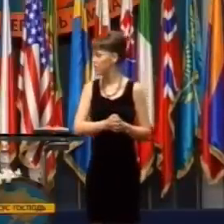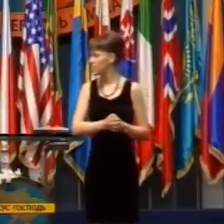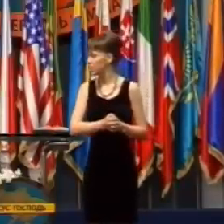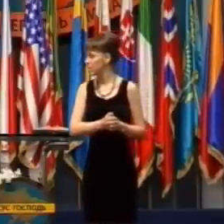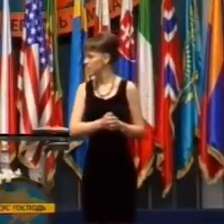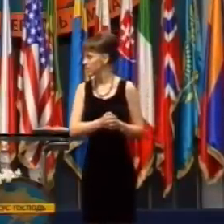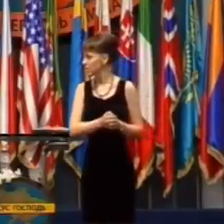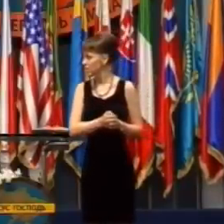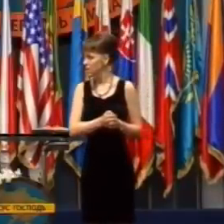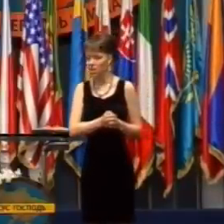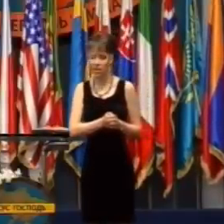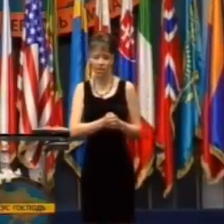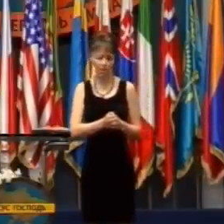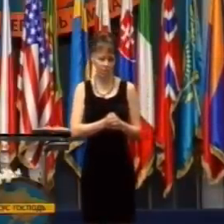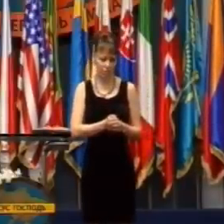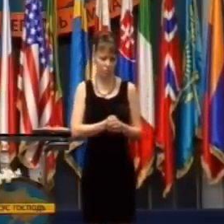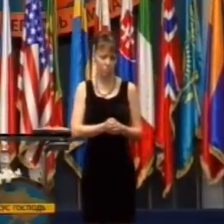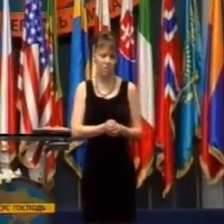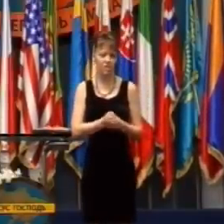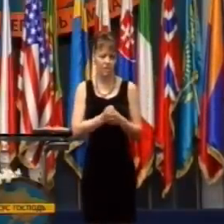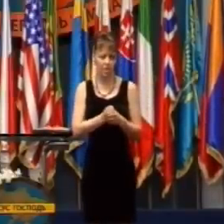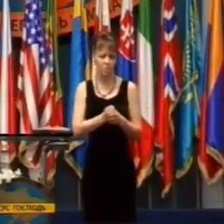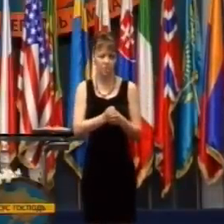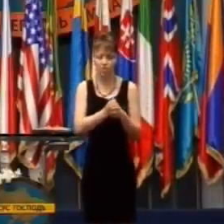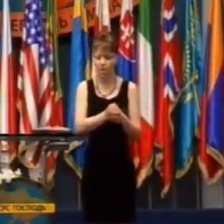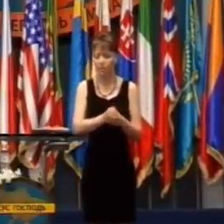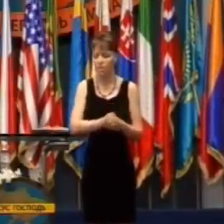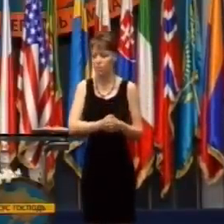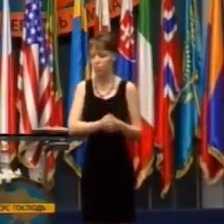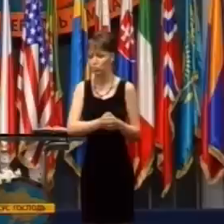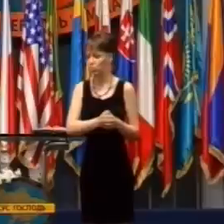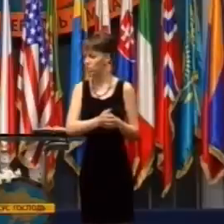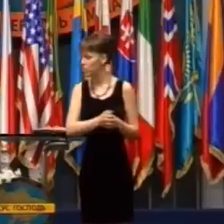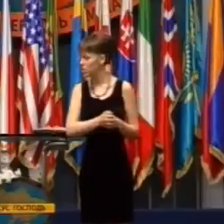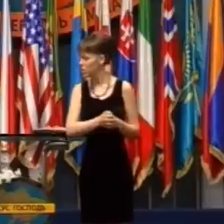zavolali. Spýtal som sa, ako sa má.